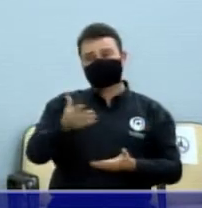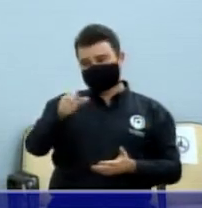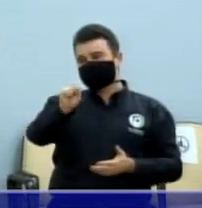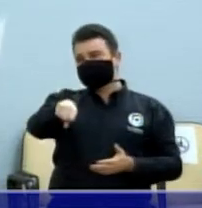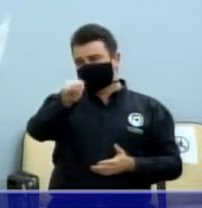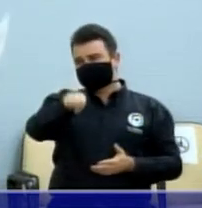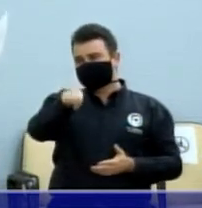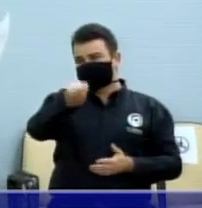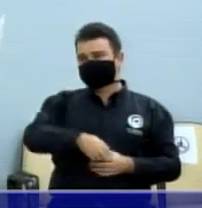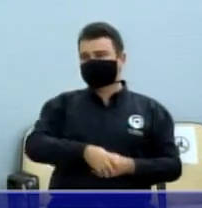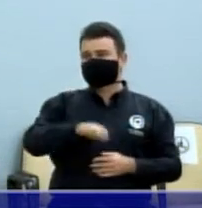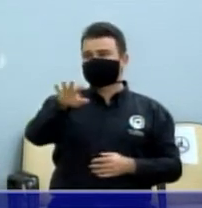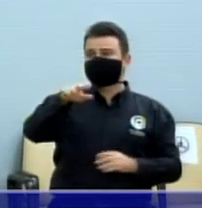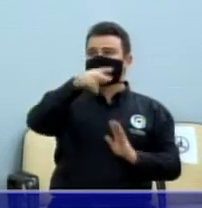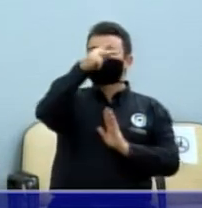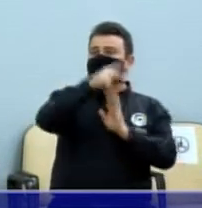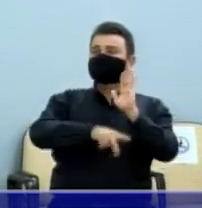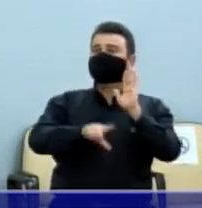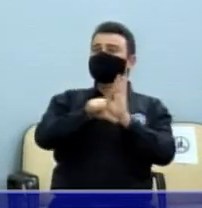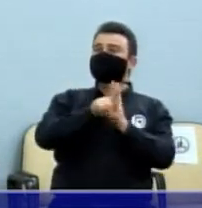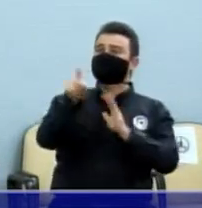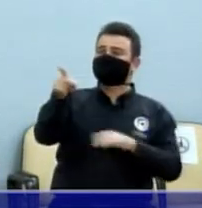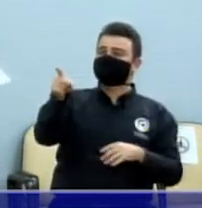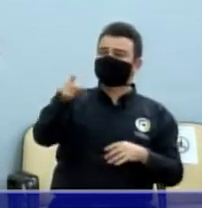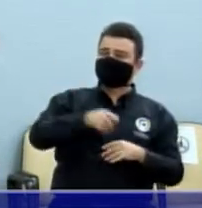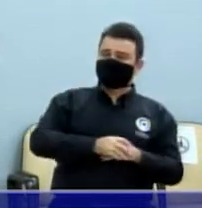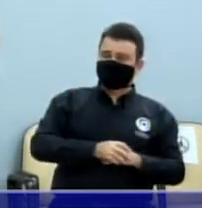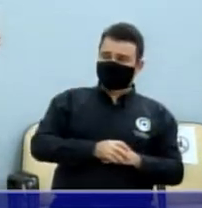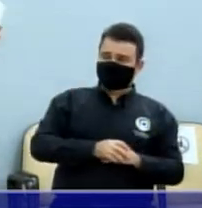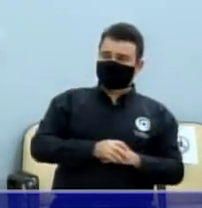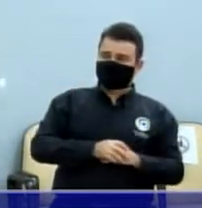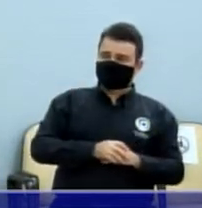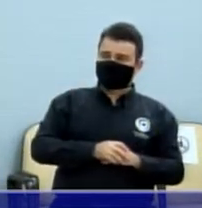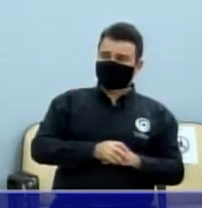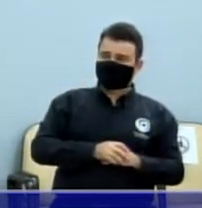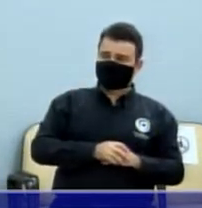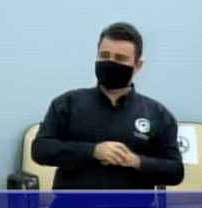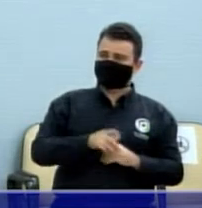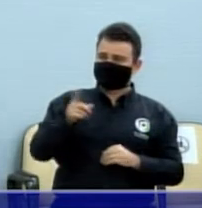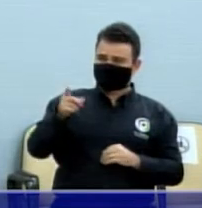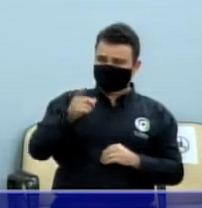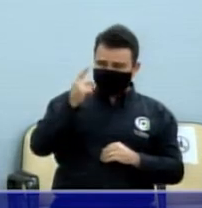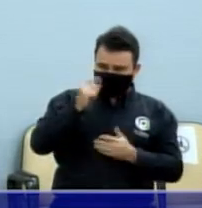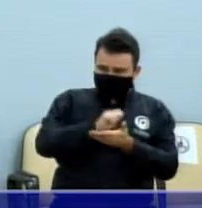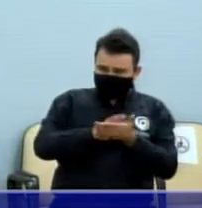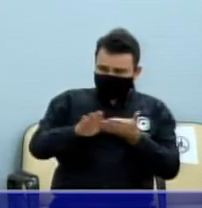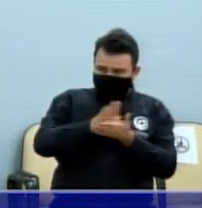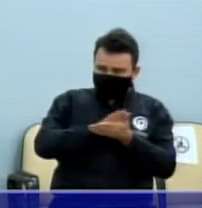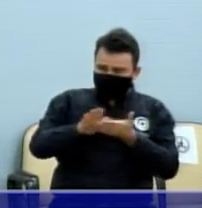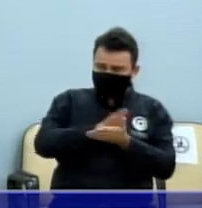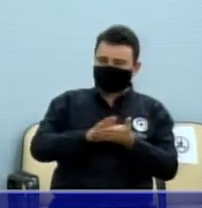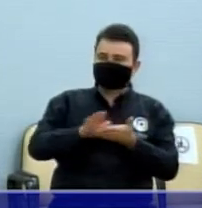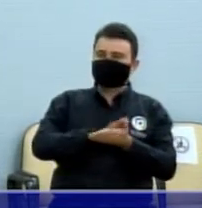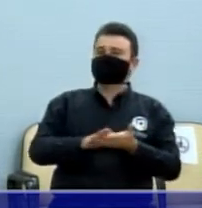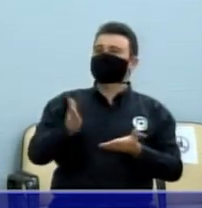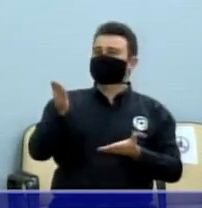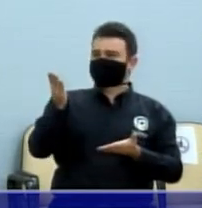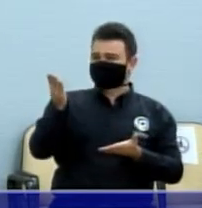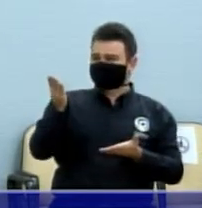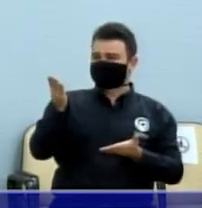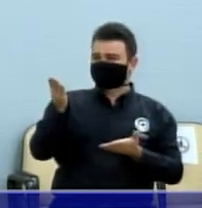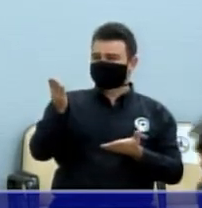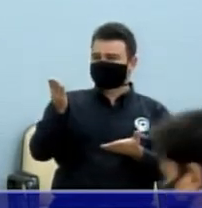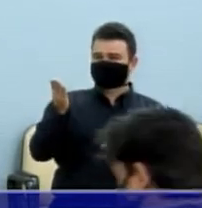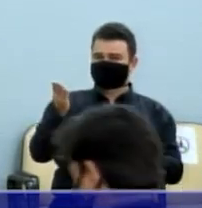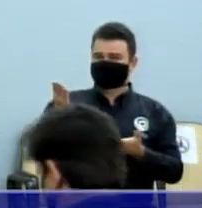Ó os projetos de lei que esse vereador faz para gerar despesa. Colocar a Câmara em todo